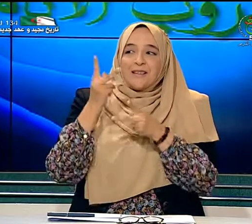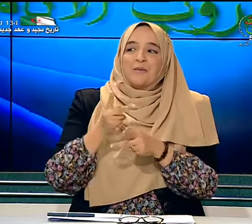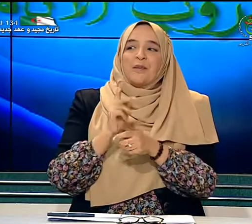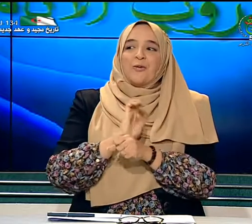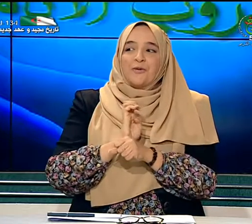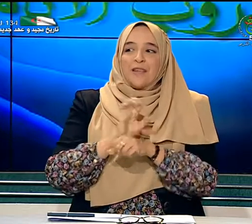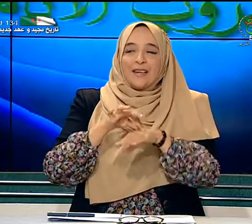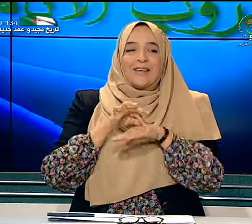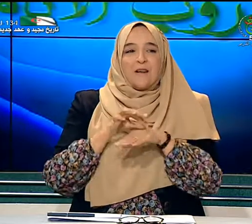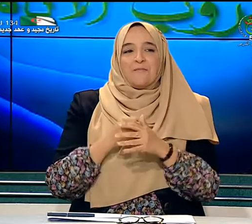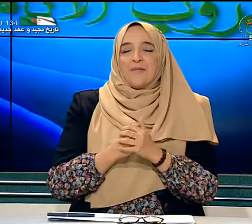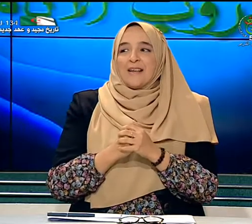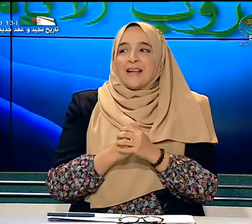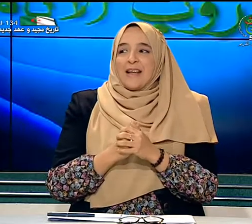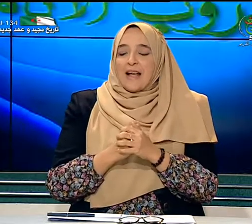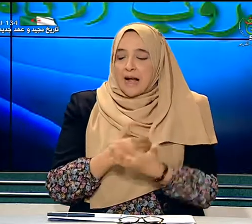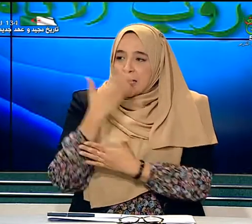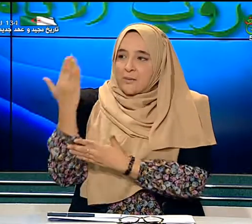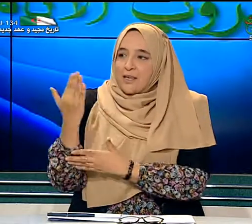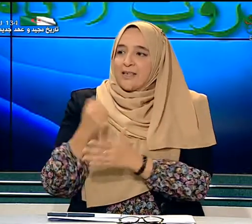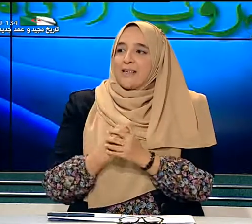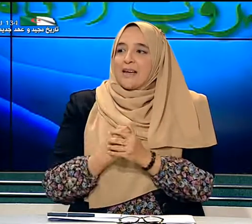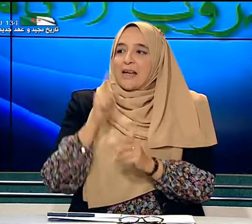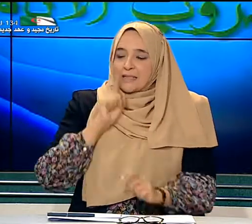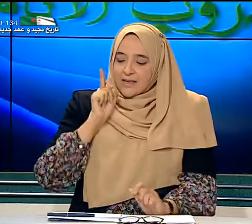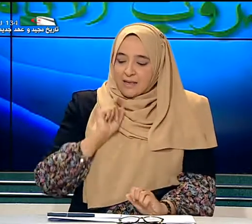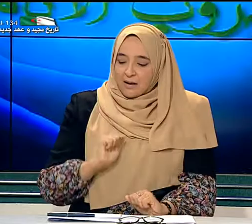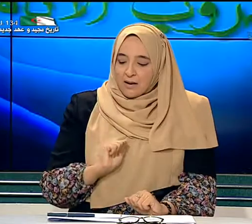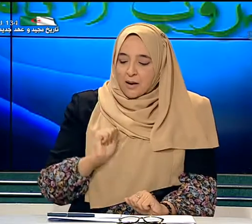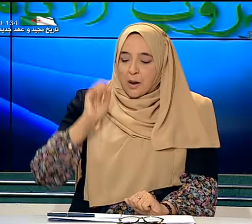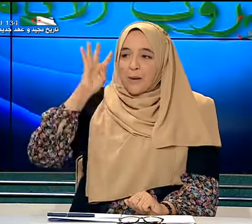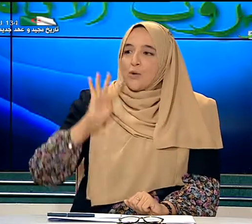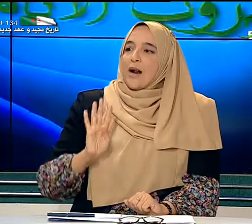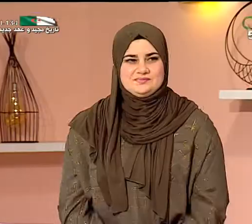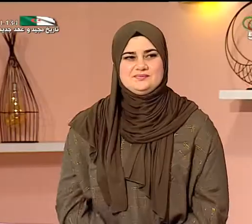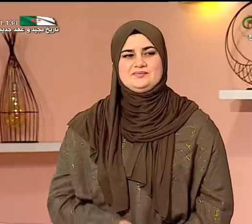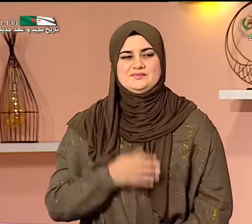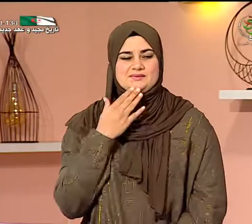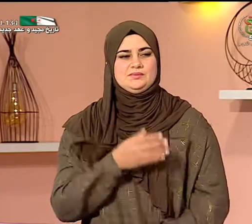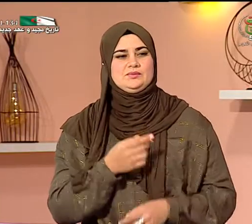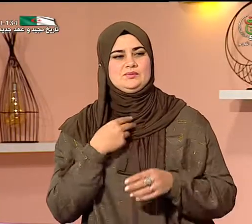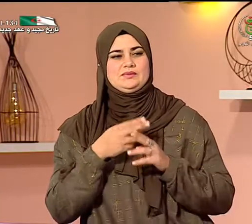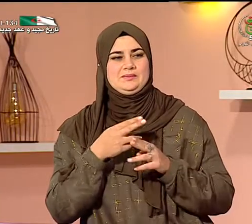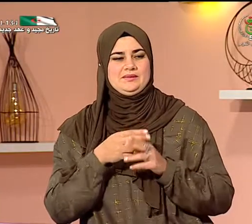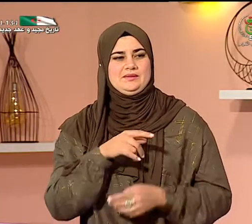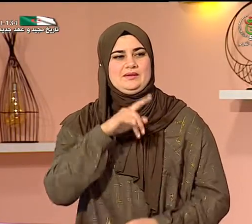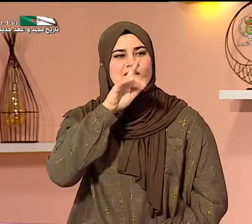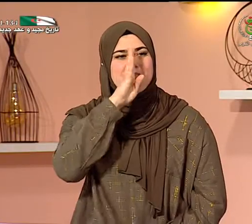بضيوفنا الكرام على يميني السيدة بن نور هاجرة تفضلي اسمي